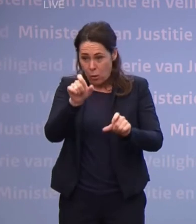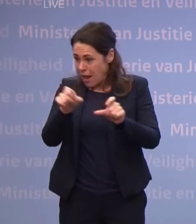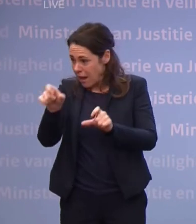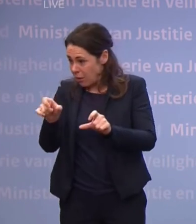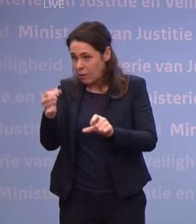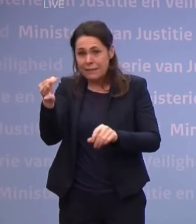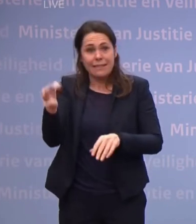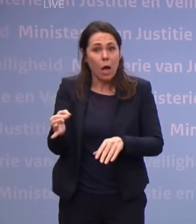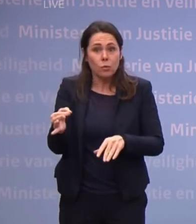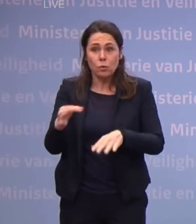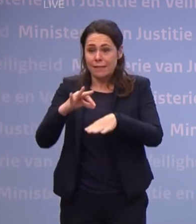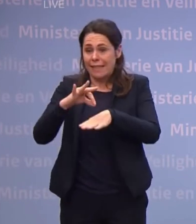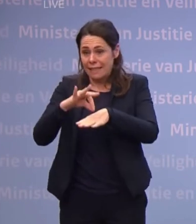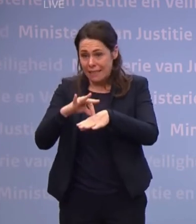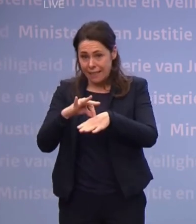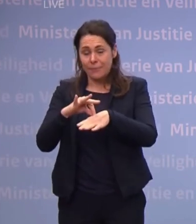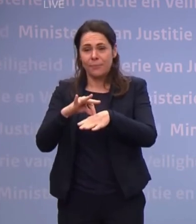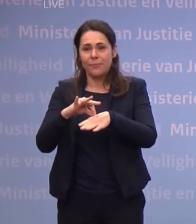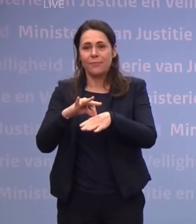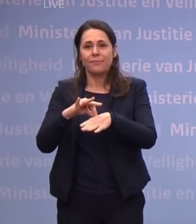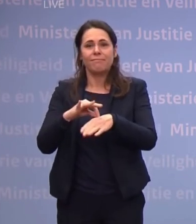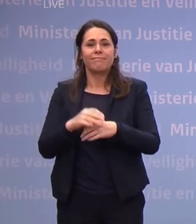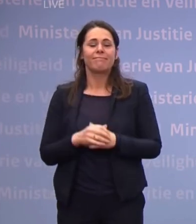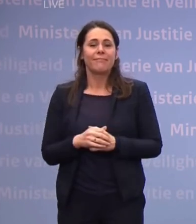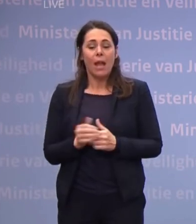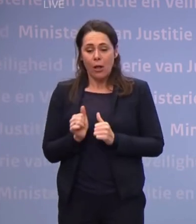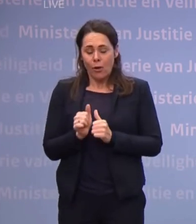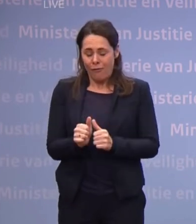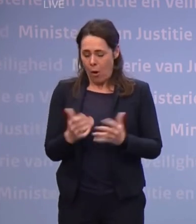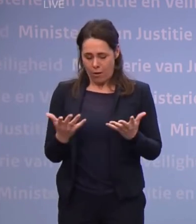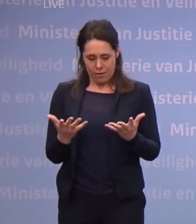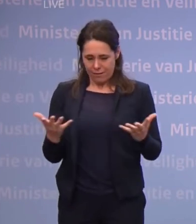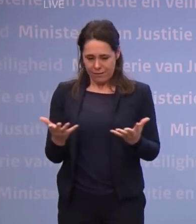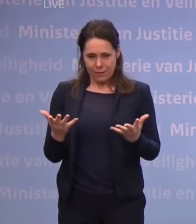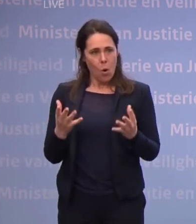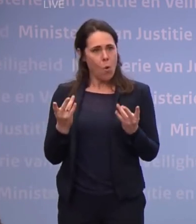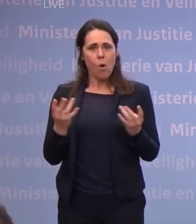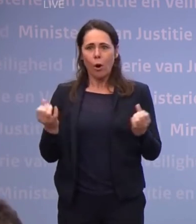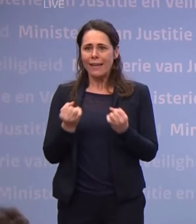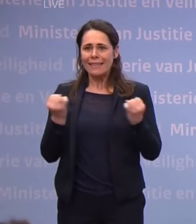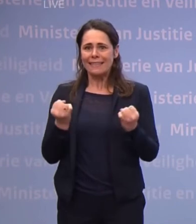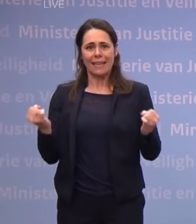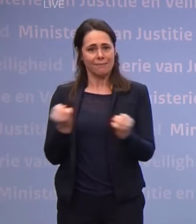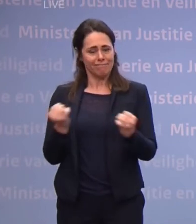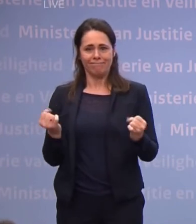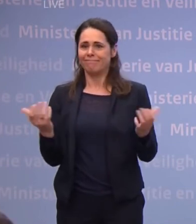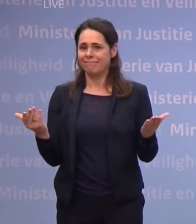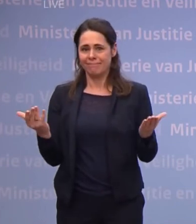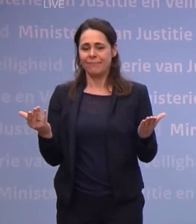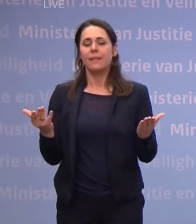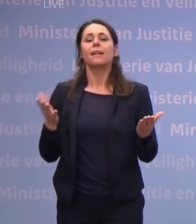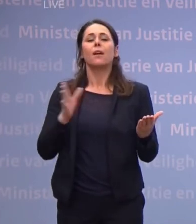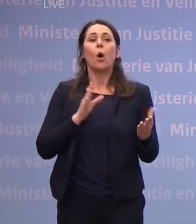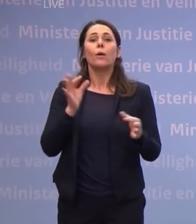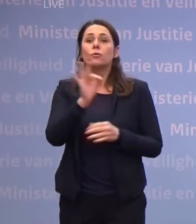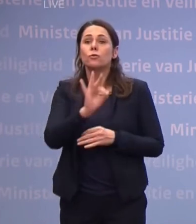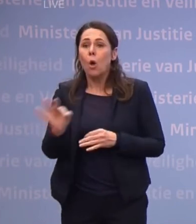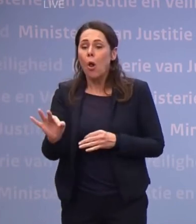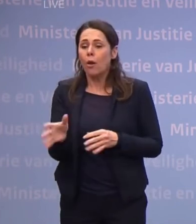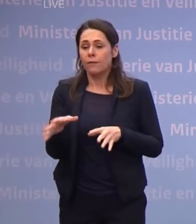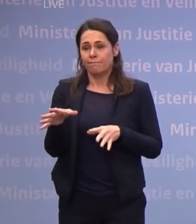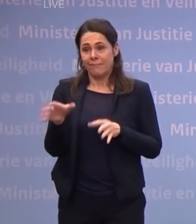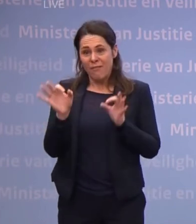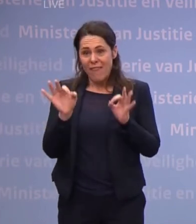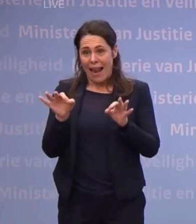zit, ziek is en het daardoor niet meer goed ook organiseerbaar is en dat ook er veiligheidsrisico's in de school kunnen ontstaan